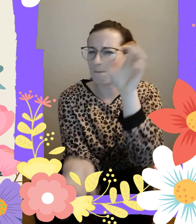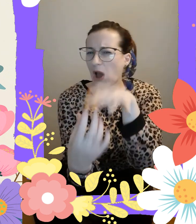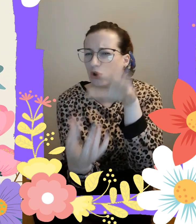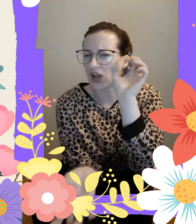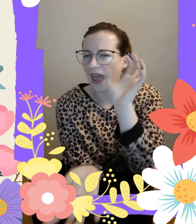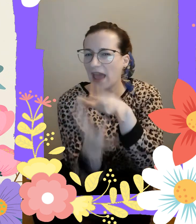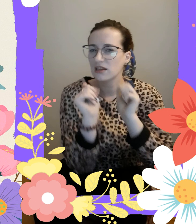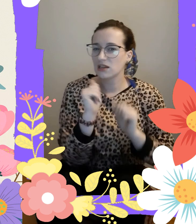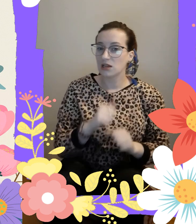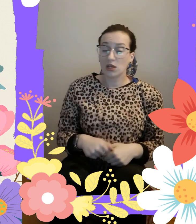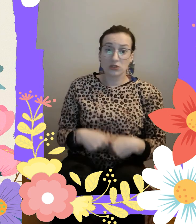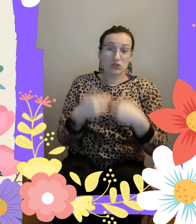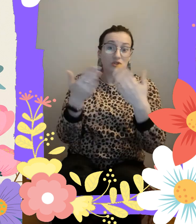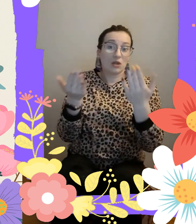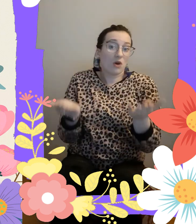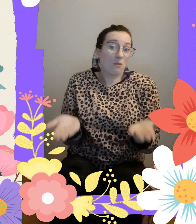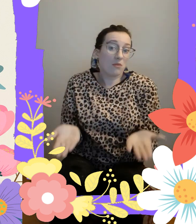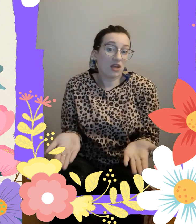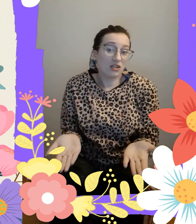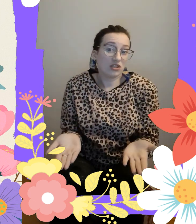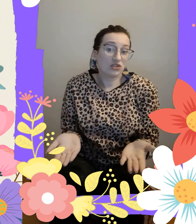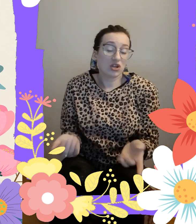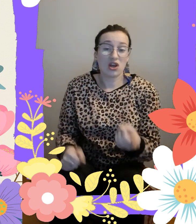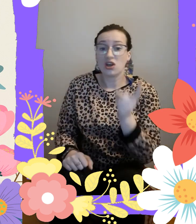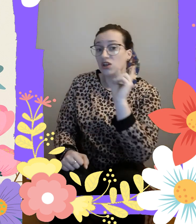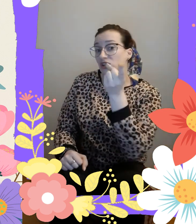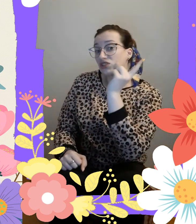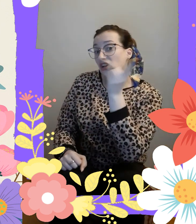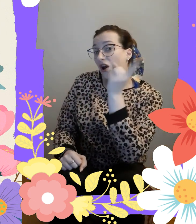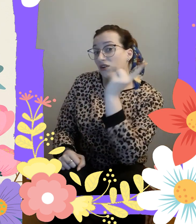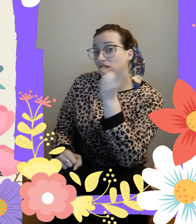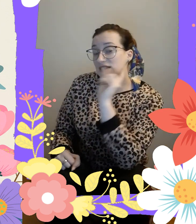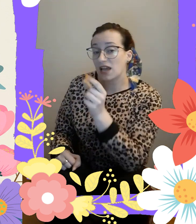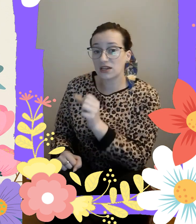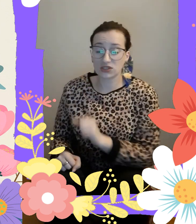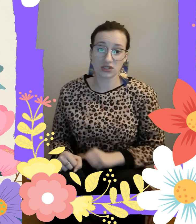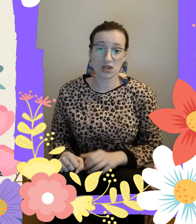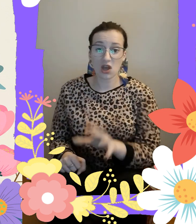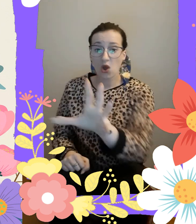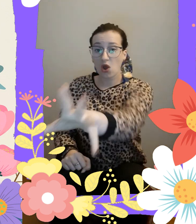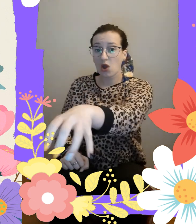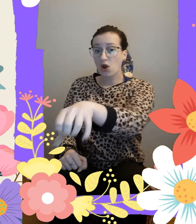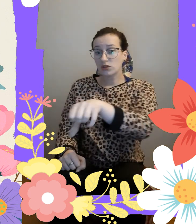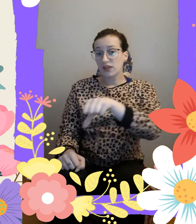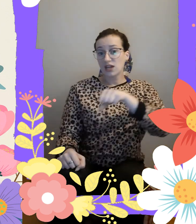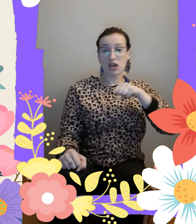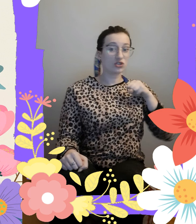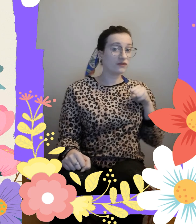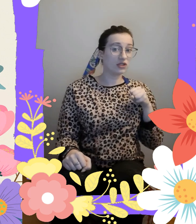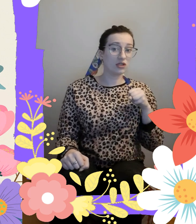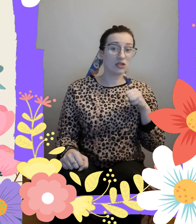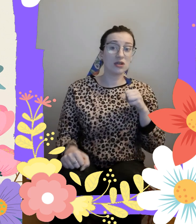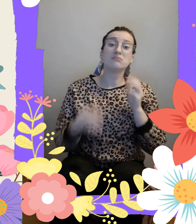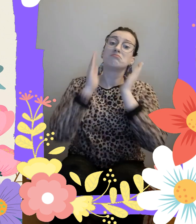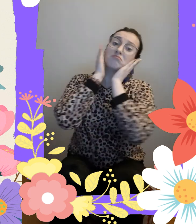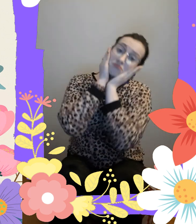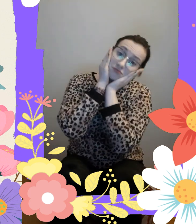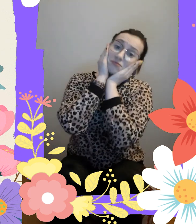porze. Tu się pomylisz, że kogoś znasz. Otwierasz drzwi i